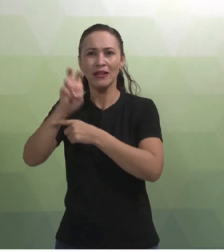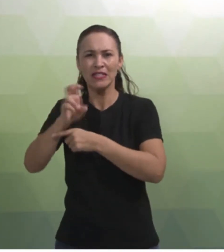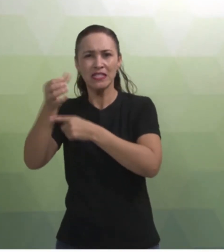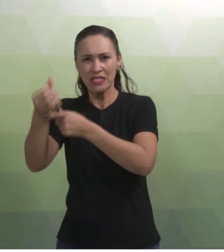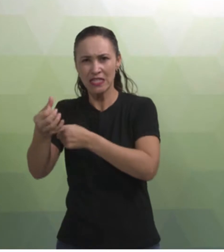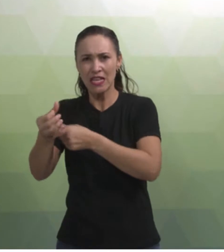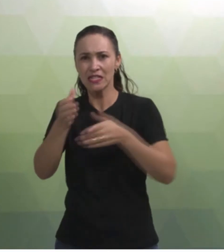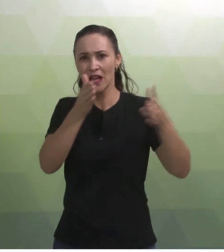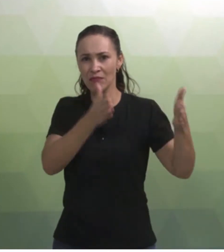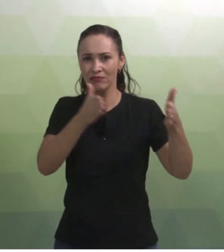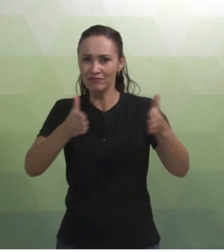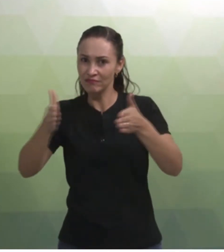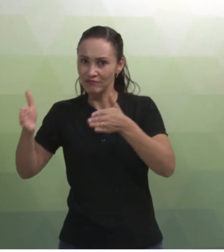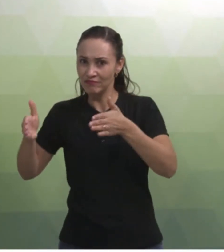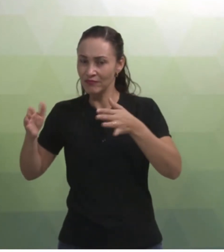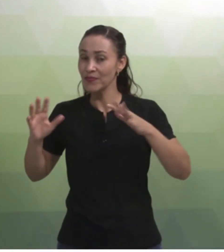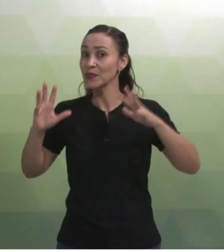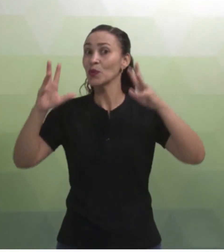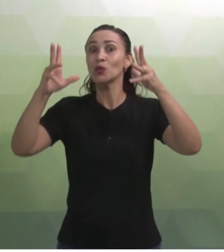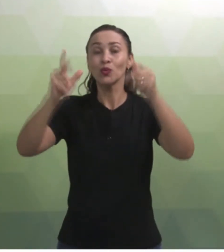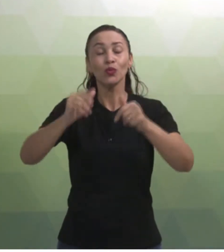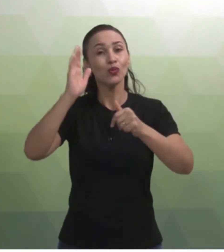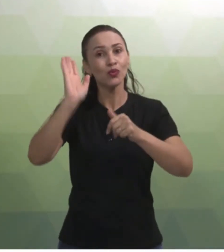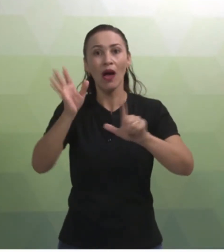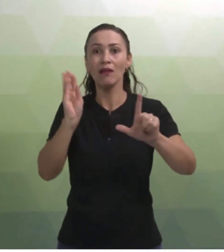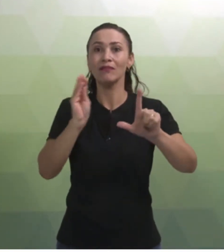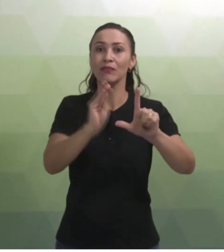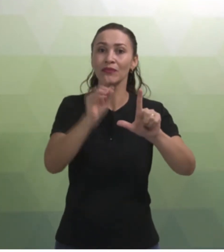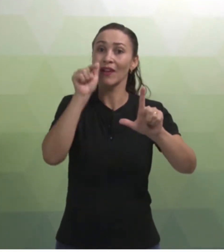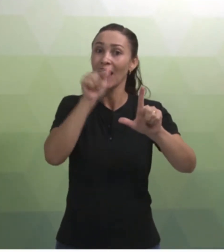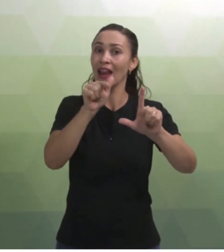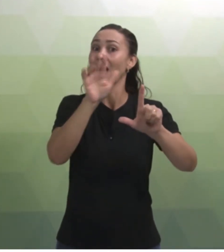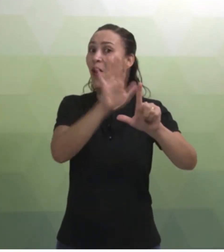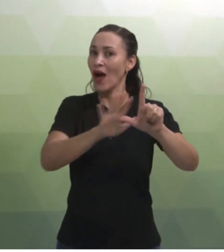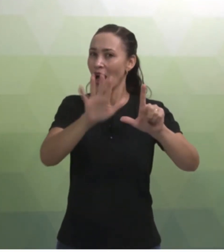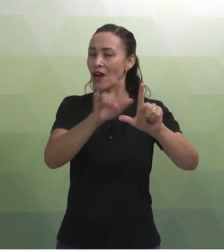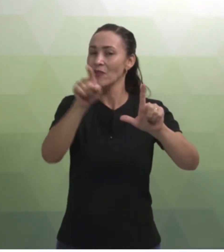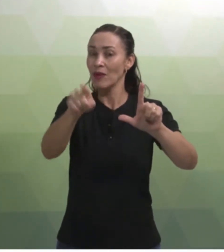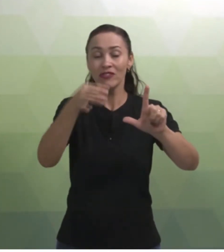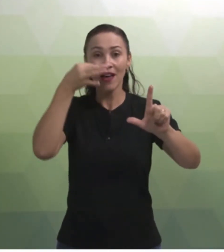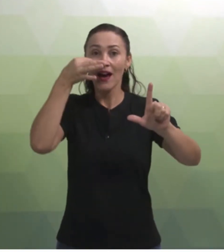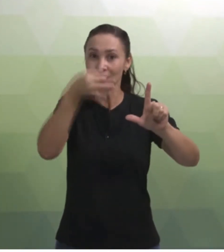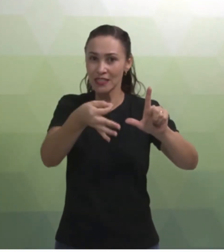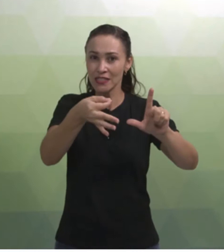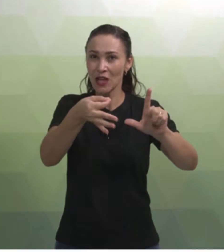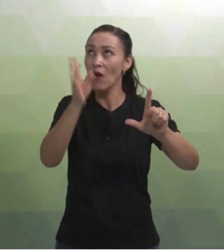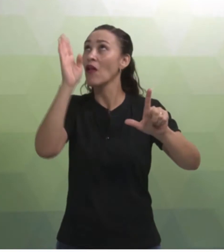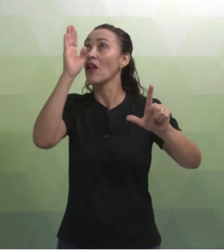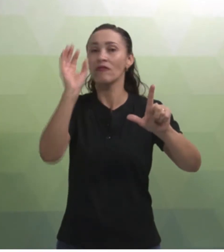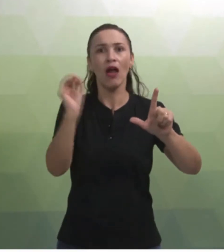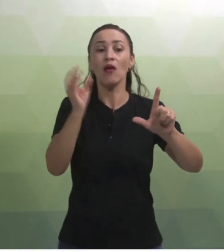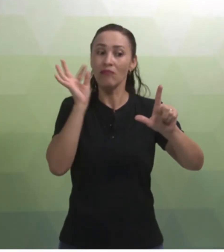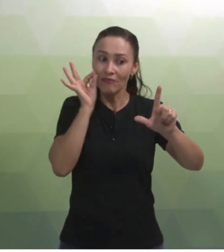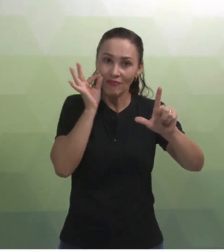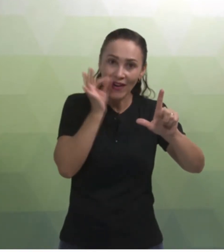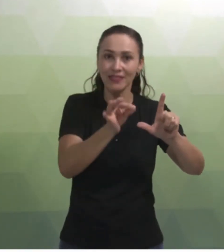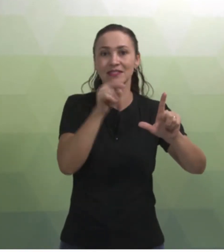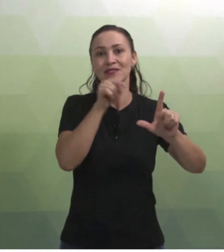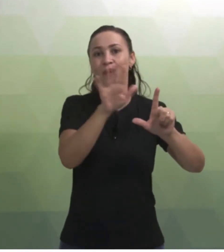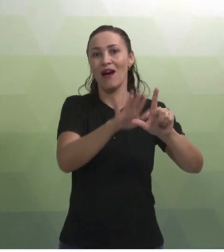sexta etapa. Então, tudo isso está lá no AVA, para que você não se perca no desenvolvimento das suas atividades, ok?